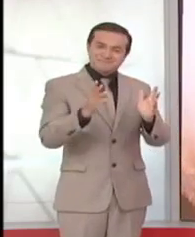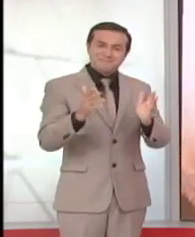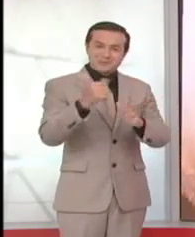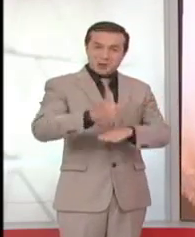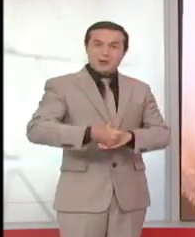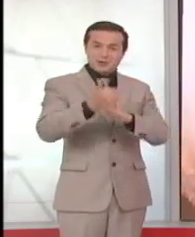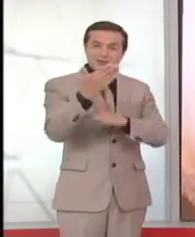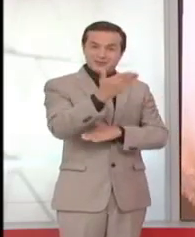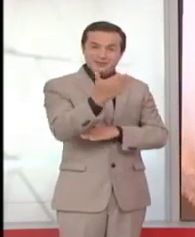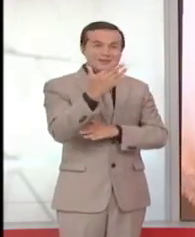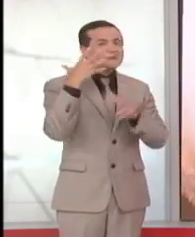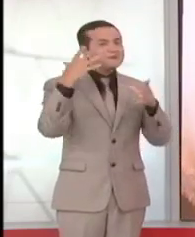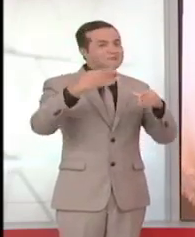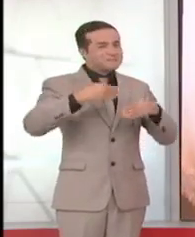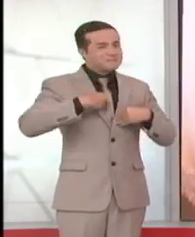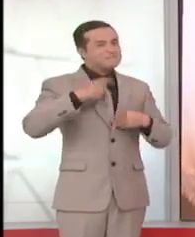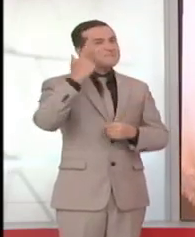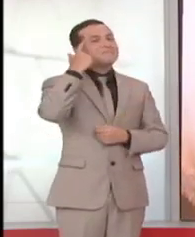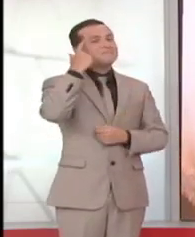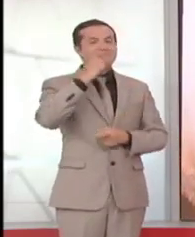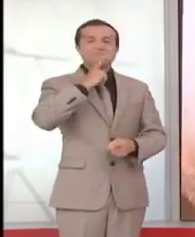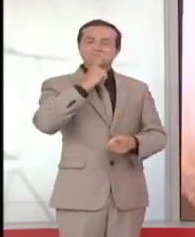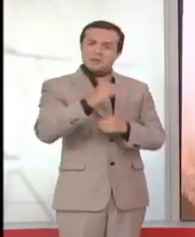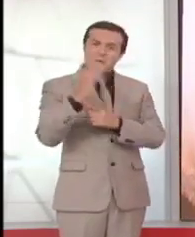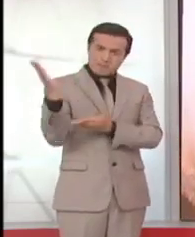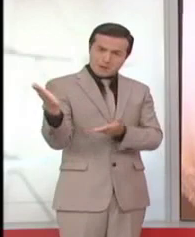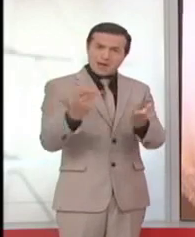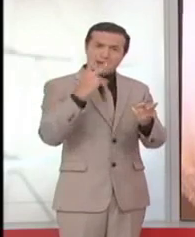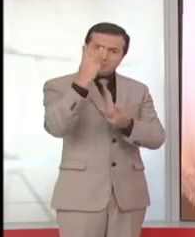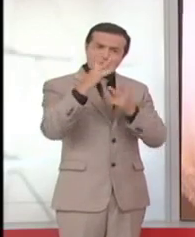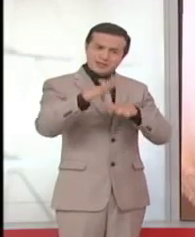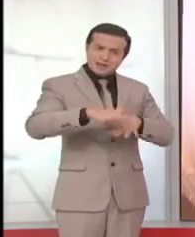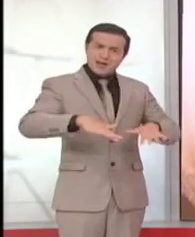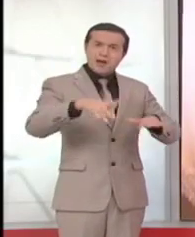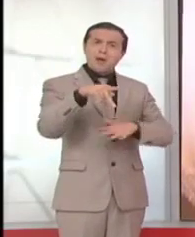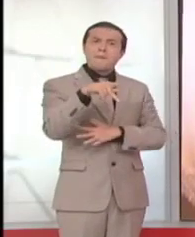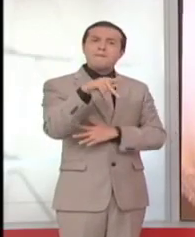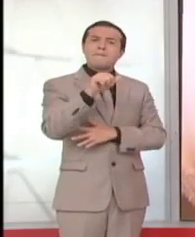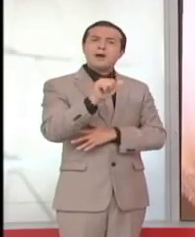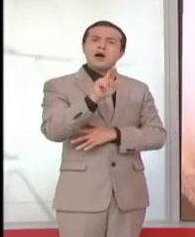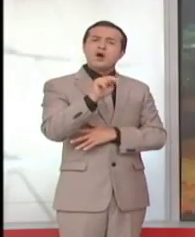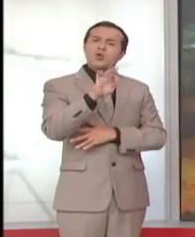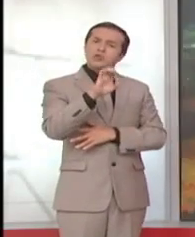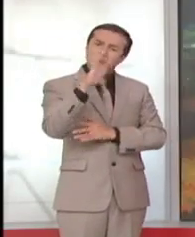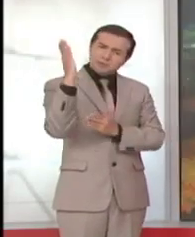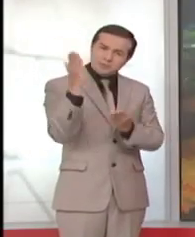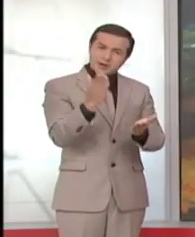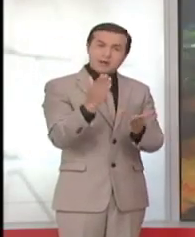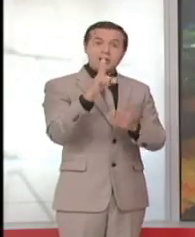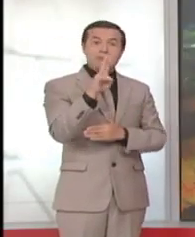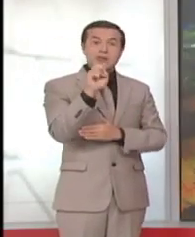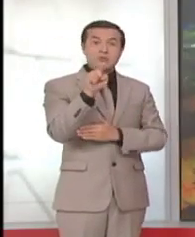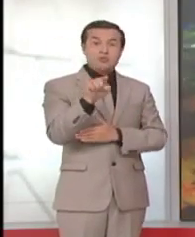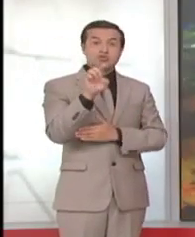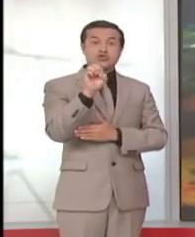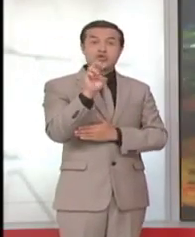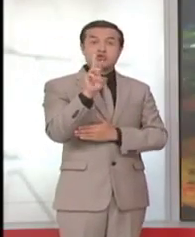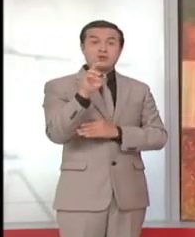empoderándonos y diciéndonos que visitemos Pauta y que conozcamos justamente toda nuestra artesanía. Tiene 20.06 metros de largo, 5